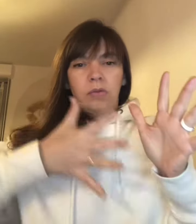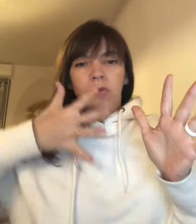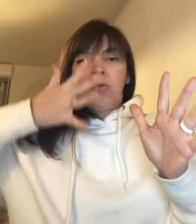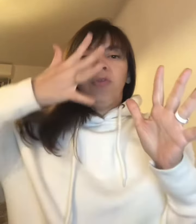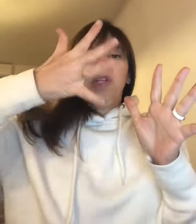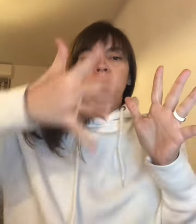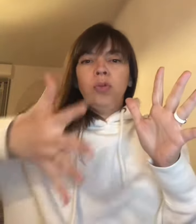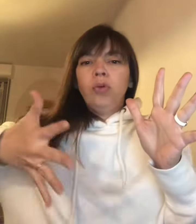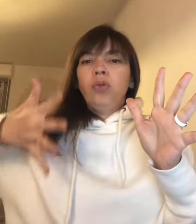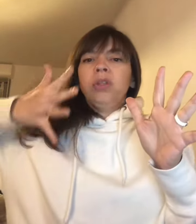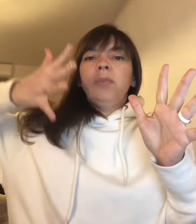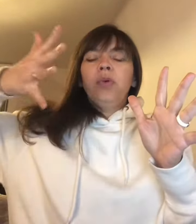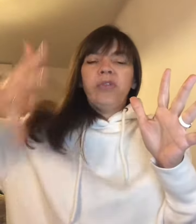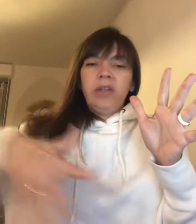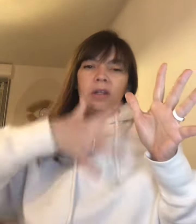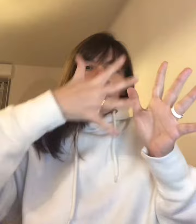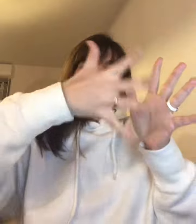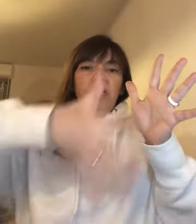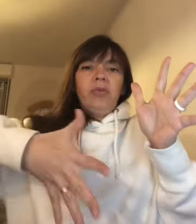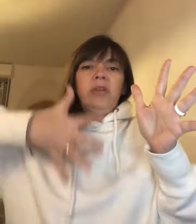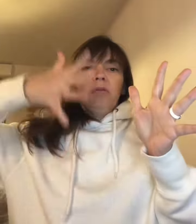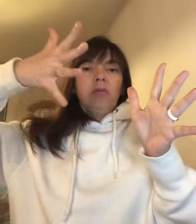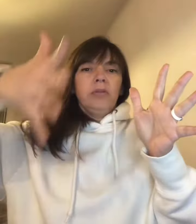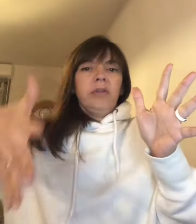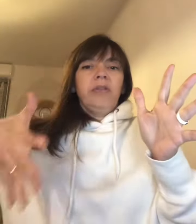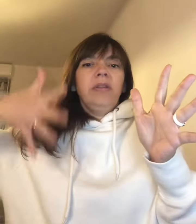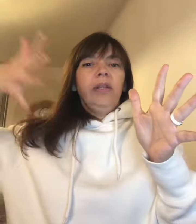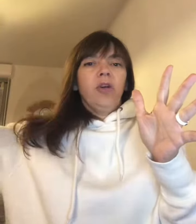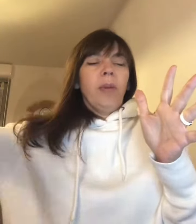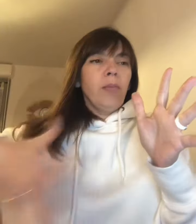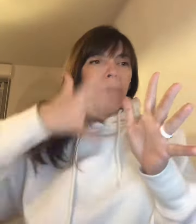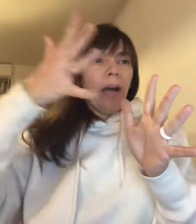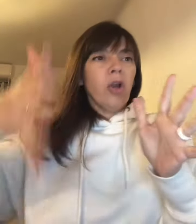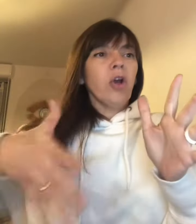on fait des beaux mots dont des beaux signes ça c le signe c'est signé comme un beau parleur